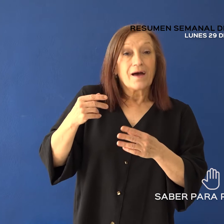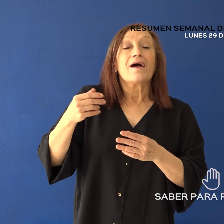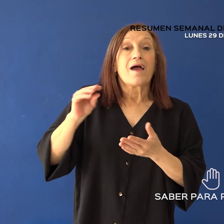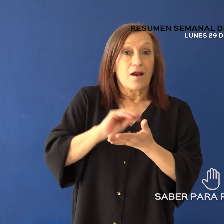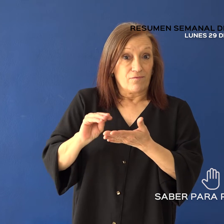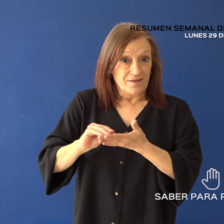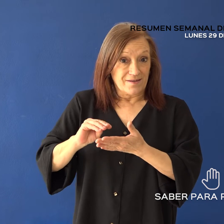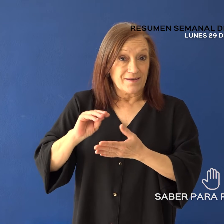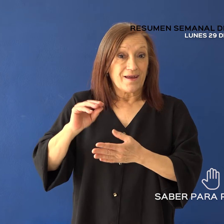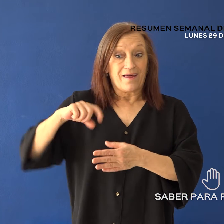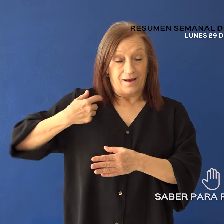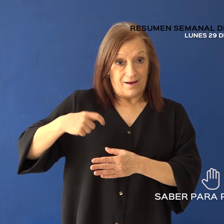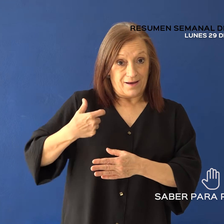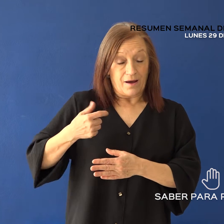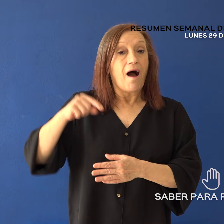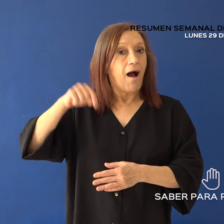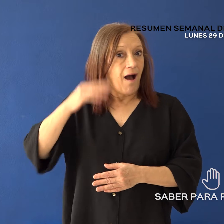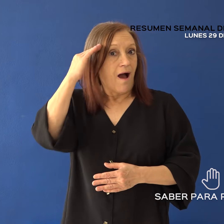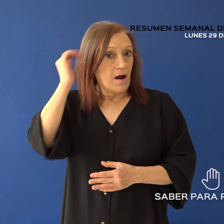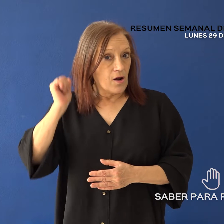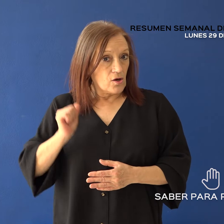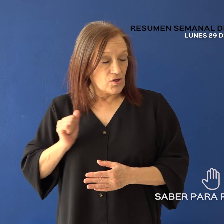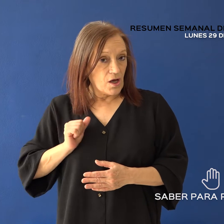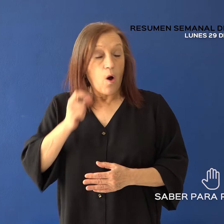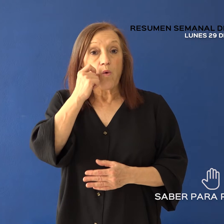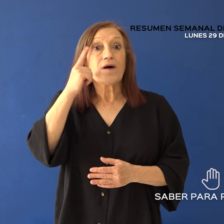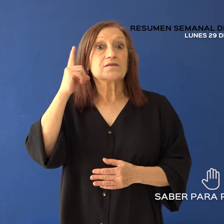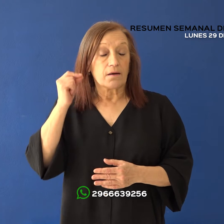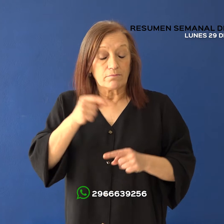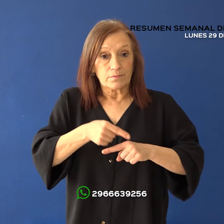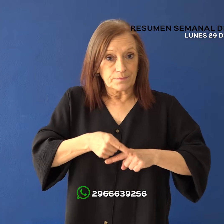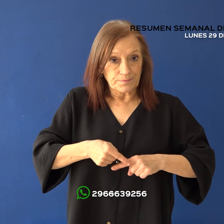En Río Gallegos, al WhatsApp 2966